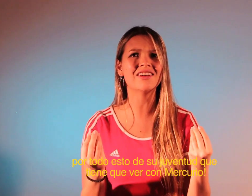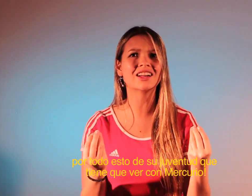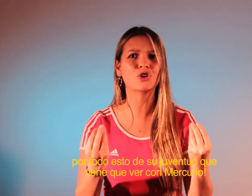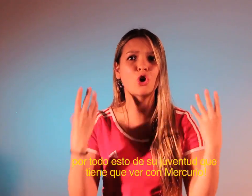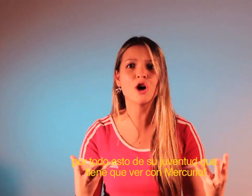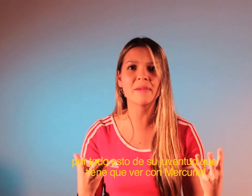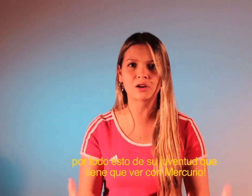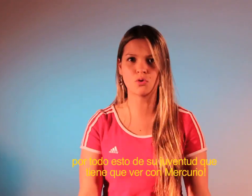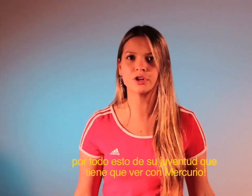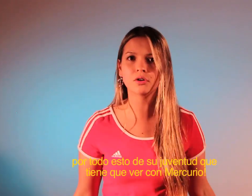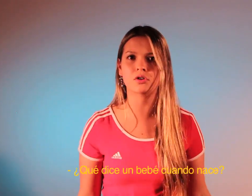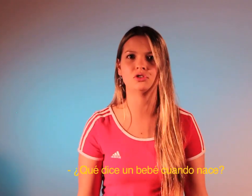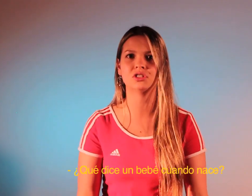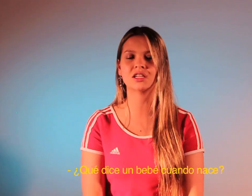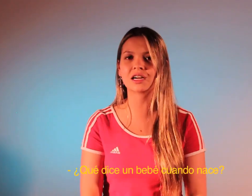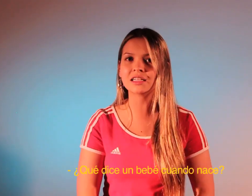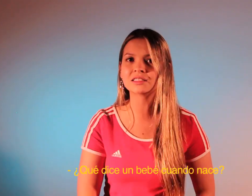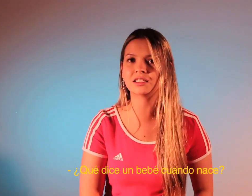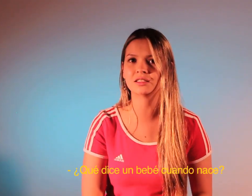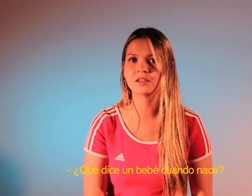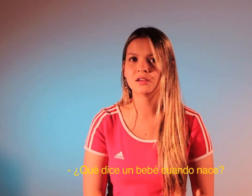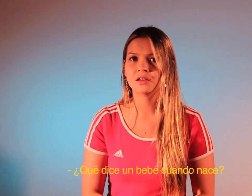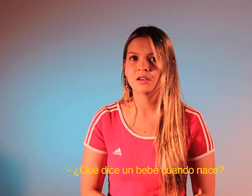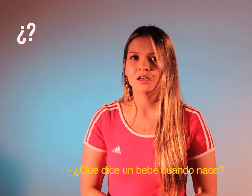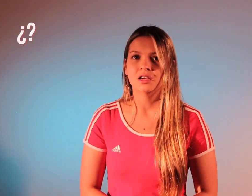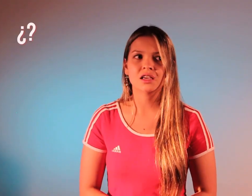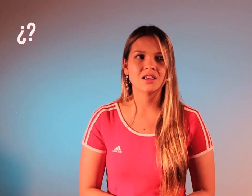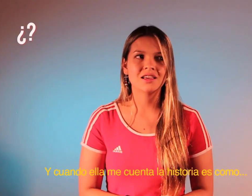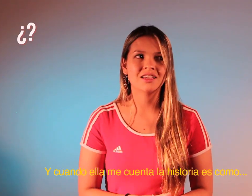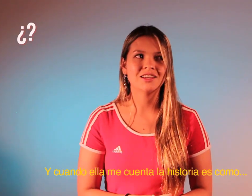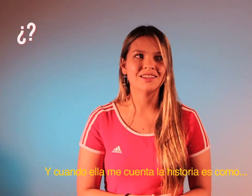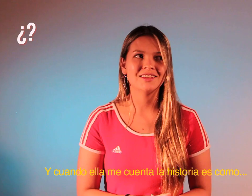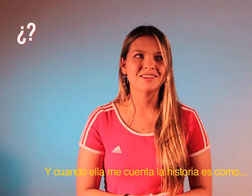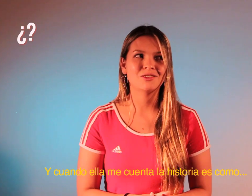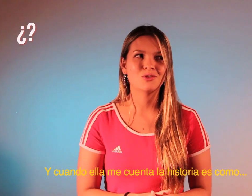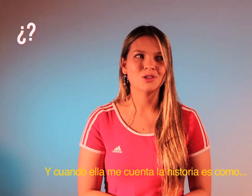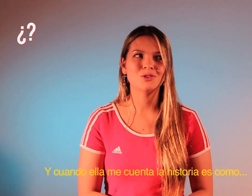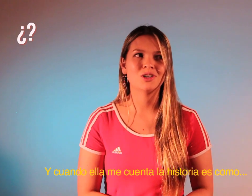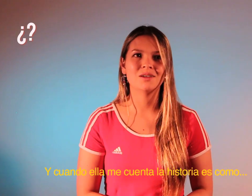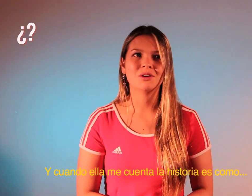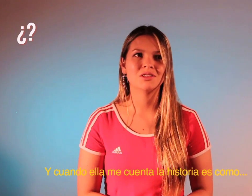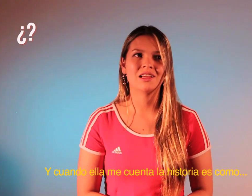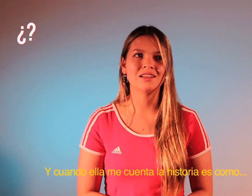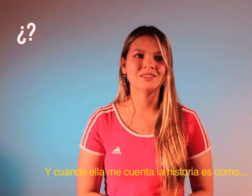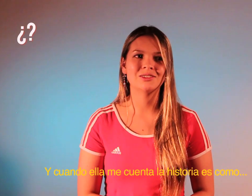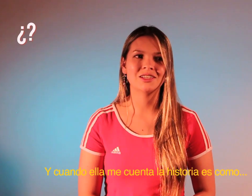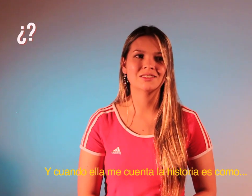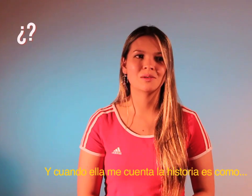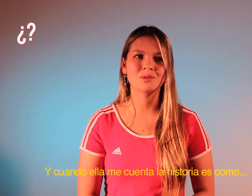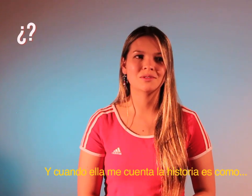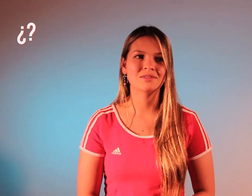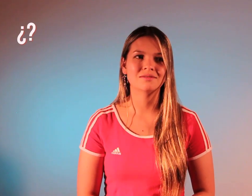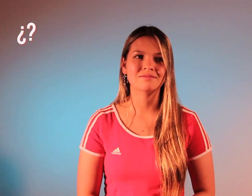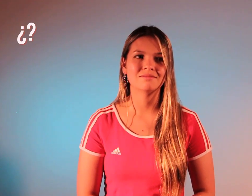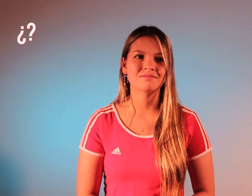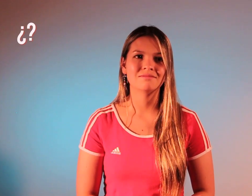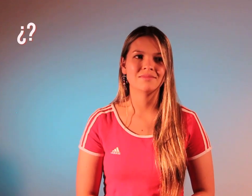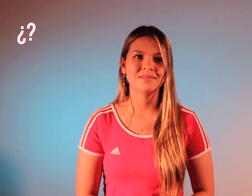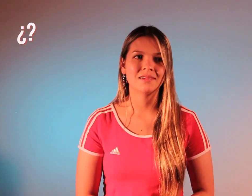ver con Mercurio. ¿Qué dice un bebé cuando nace? Y cuando ella me cuenta la historia es como...